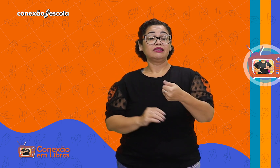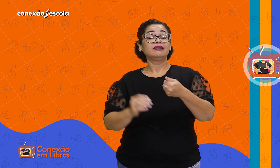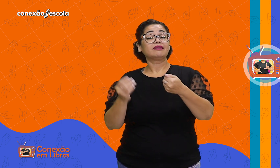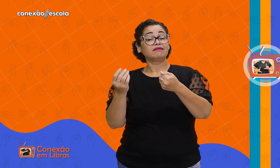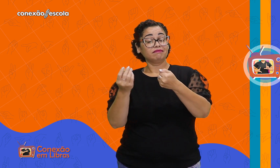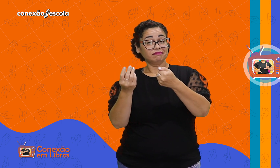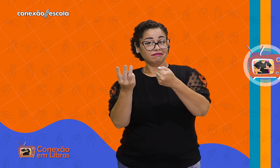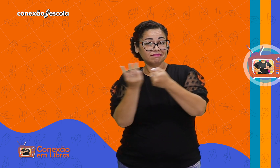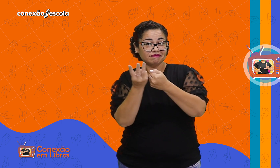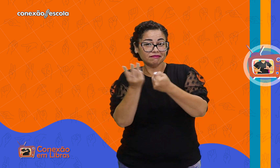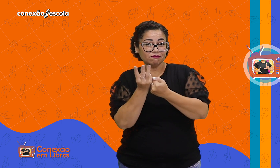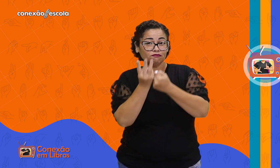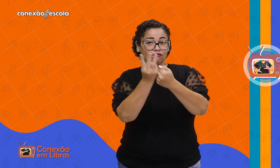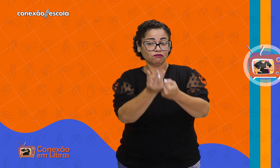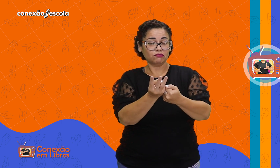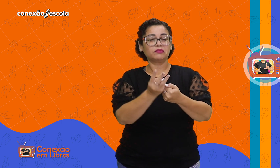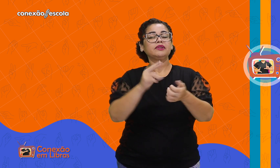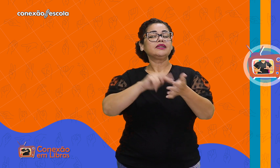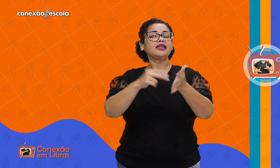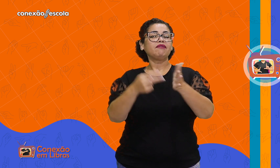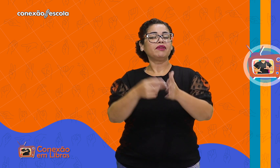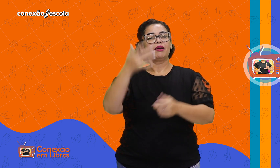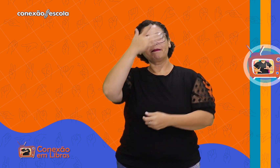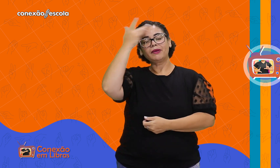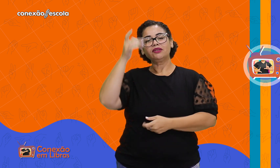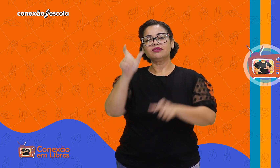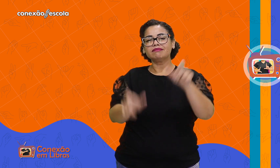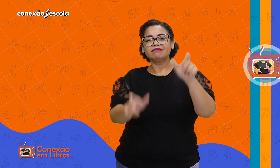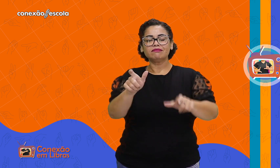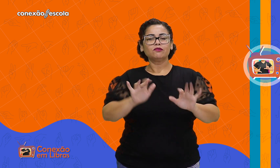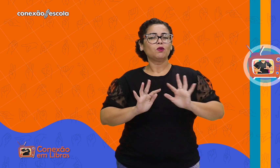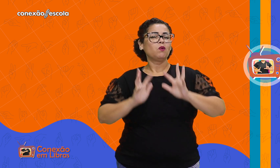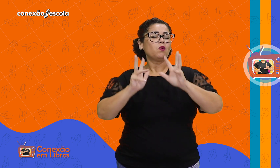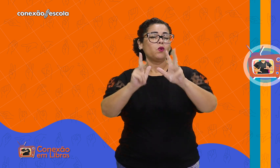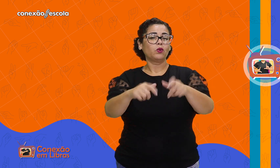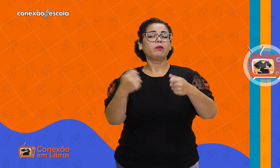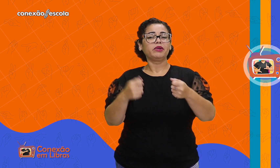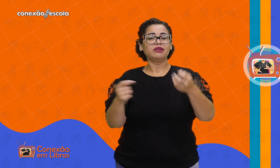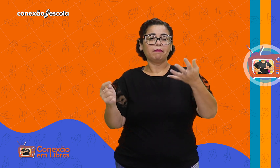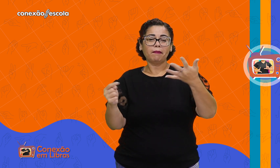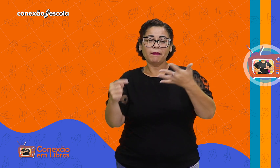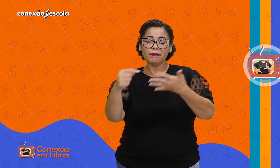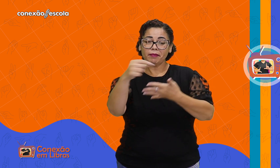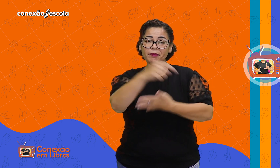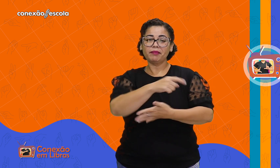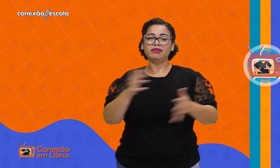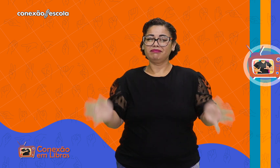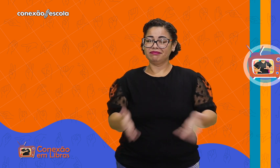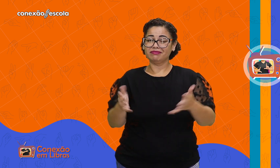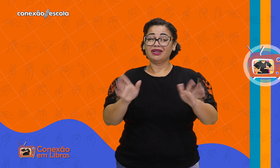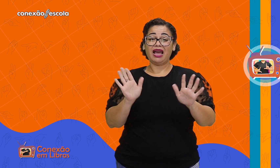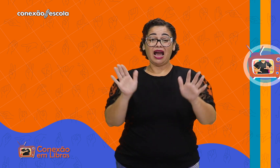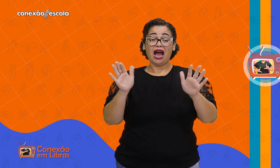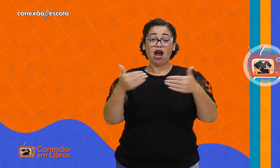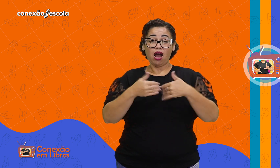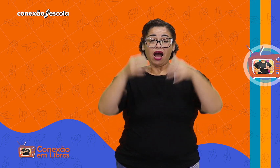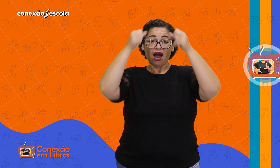E o nível 3 significa que o indivíduo precisa de todos esses suportes citados. Esse é o